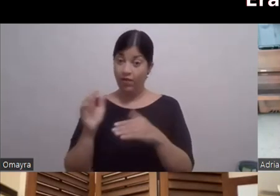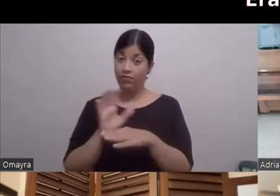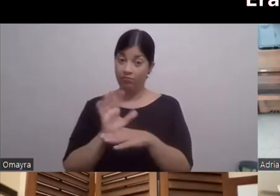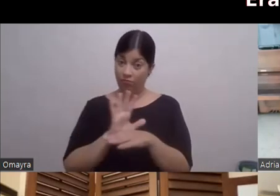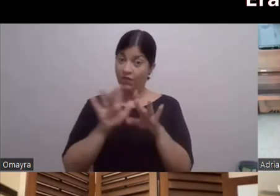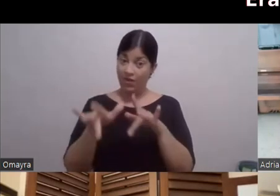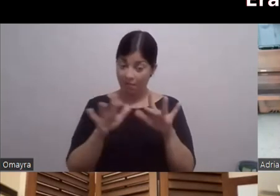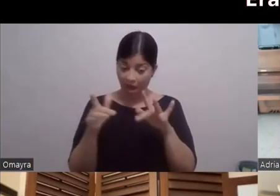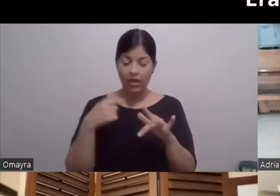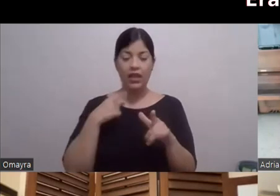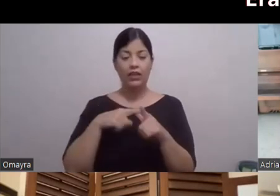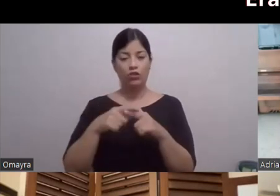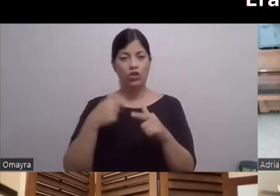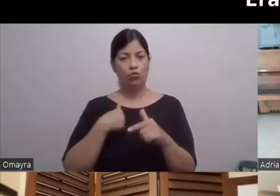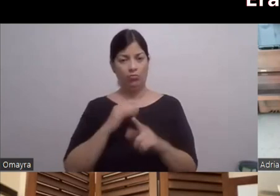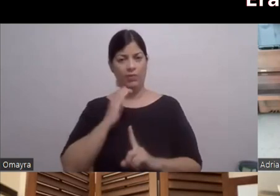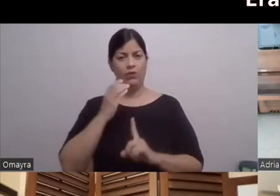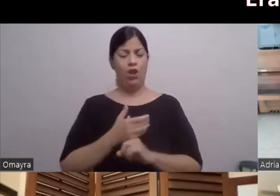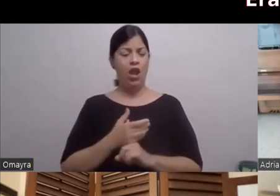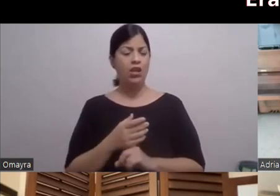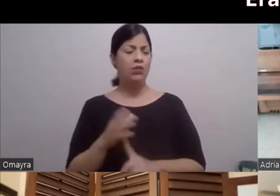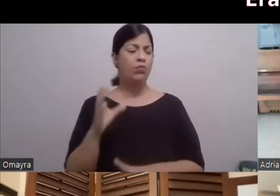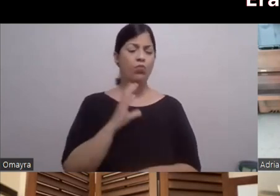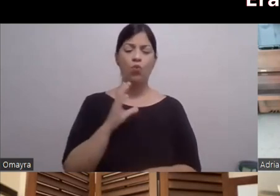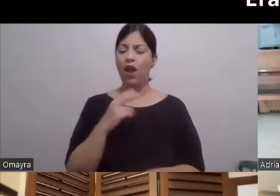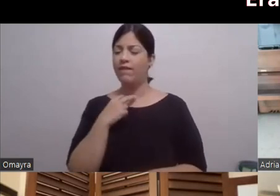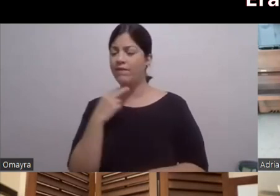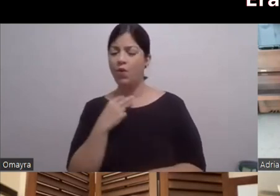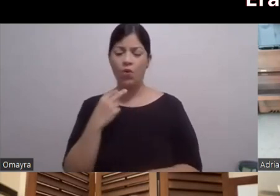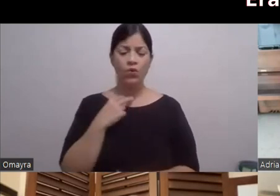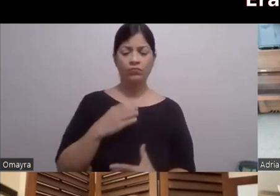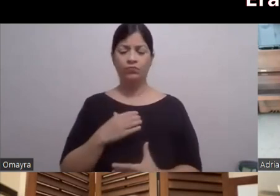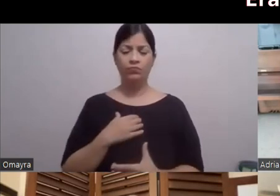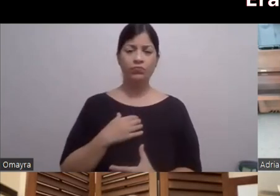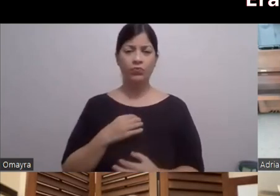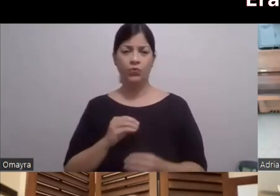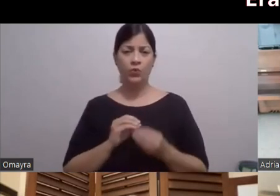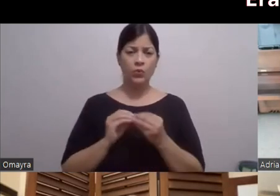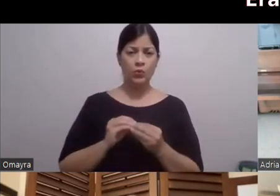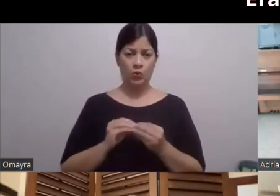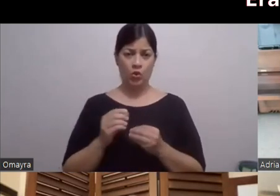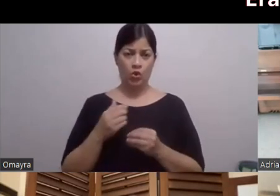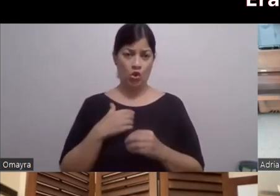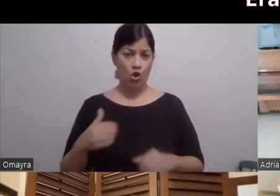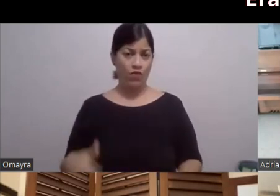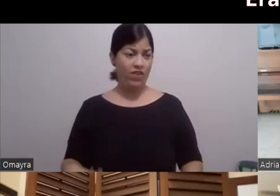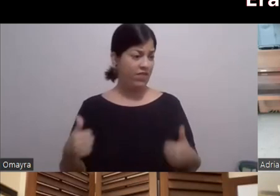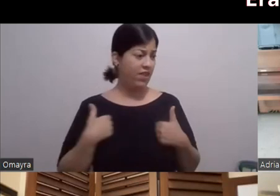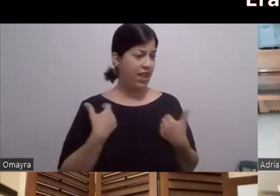personaje A buscarle Una voz Al personaje Este Que yo me recuerdo Que estaba viviendo Isabela Y yo me iba por la playa A caminar como un loco Con un